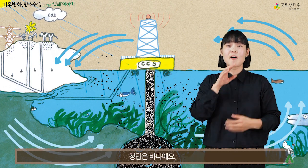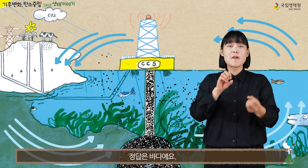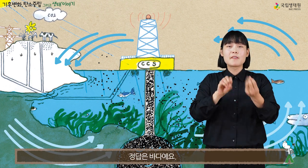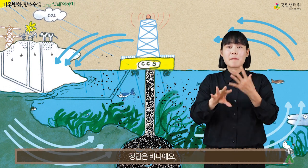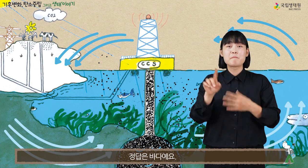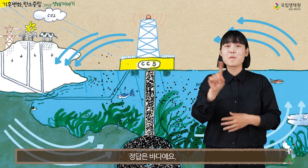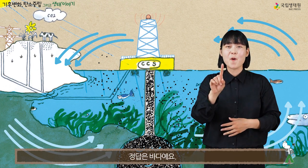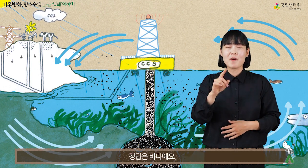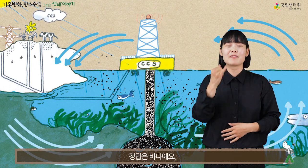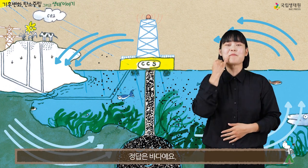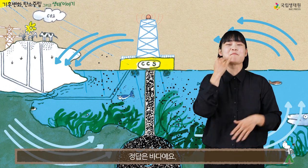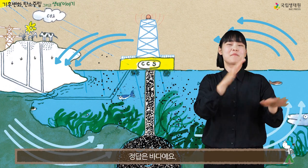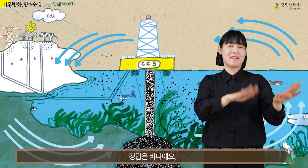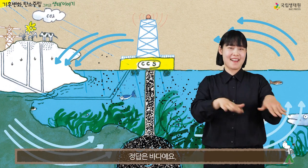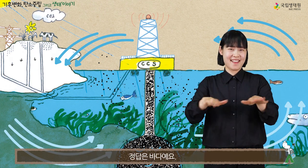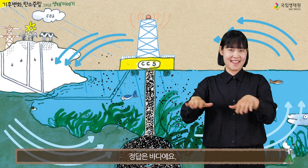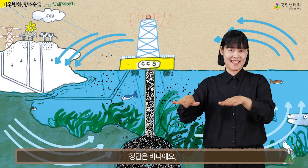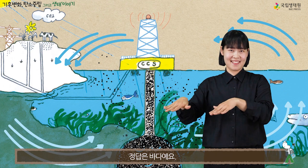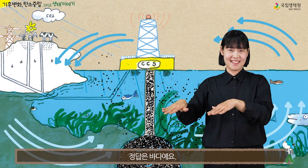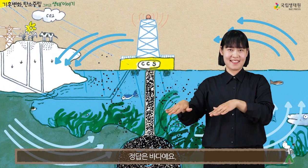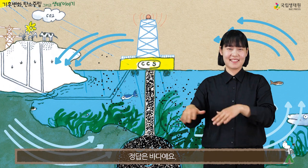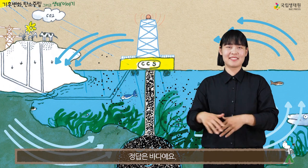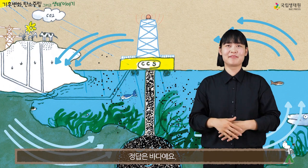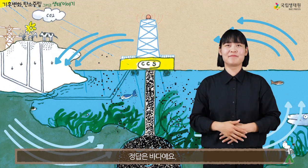정답은 바다예요.